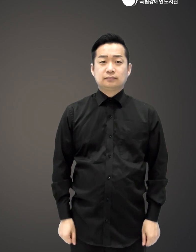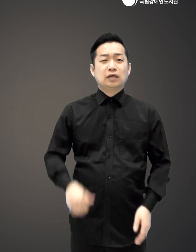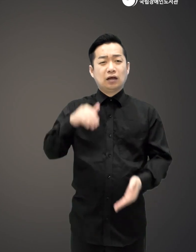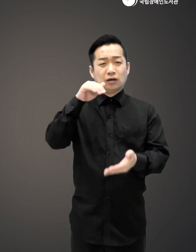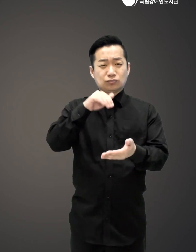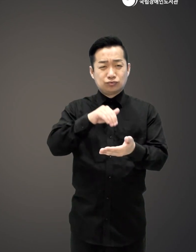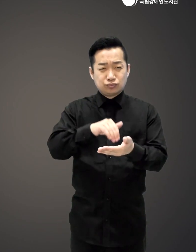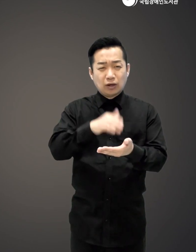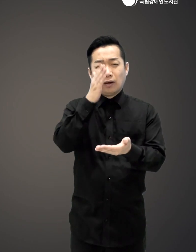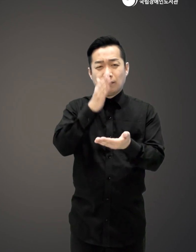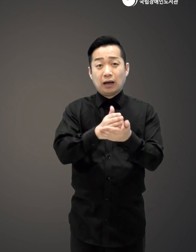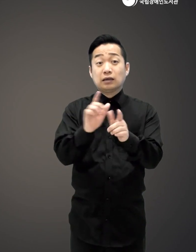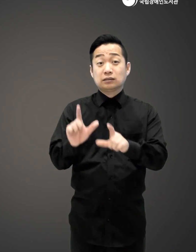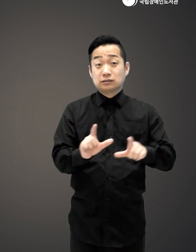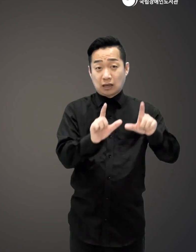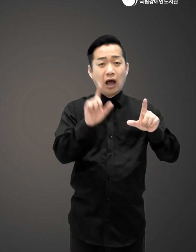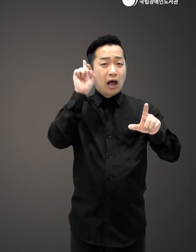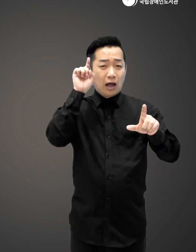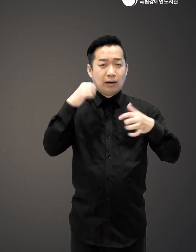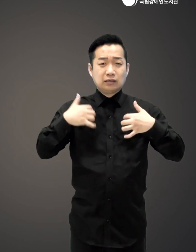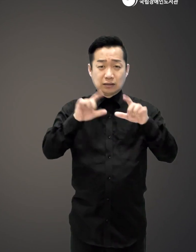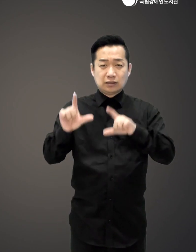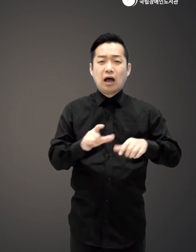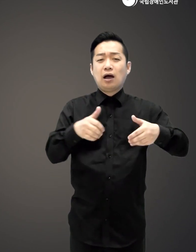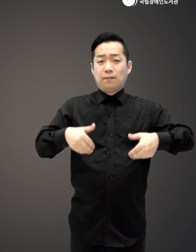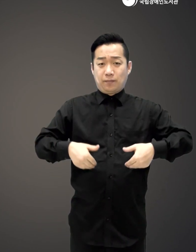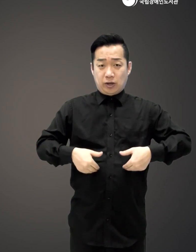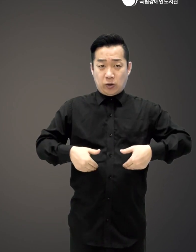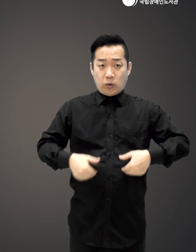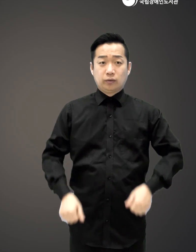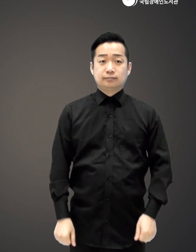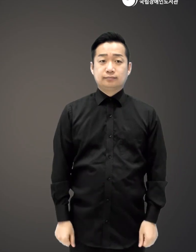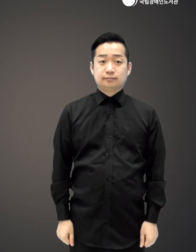후회하지 말고 살아 하루하루 즐겁게 살아야 한다